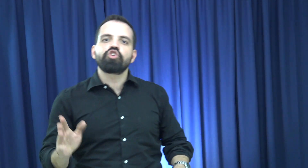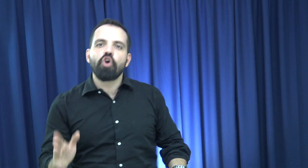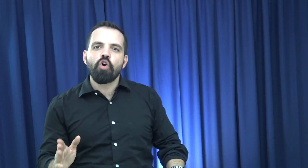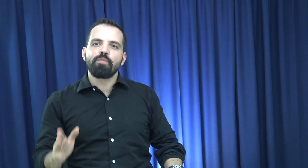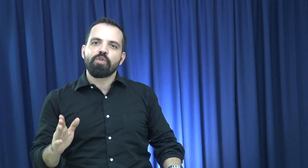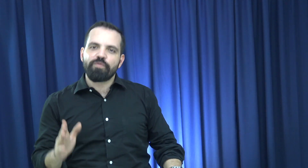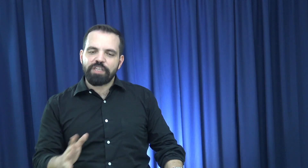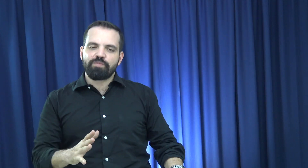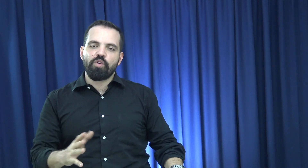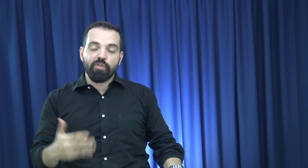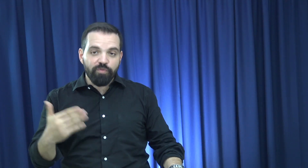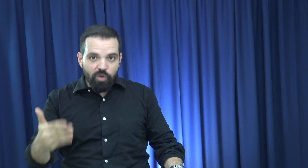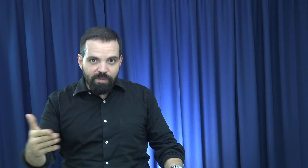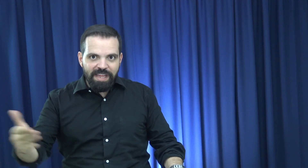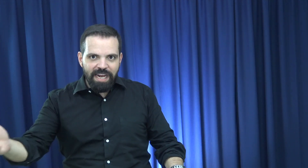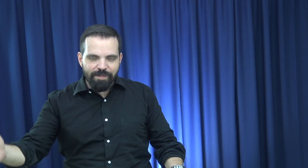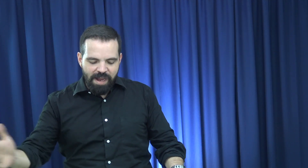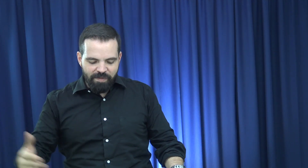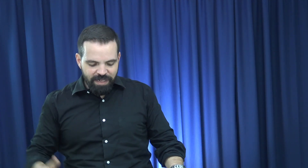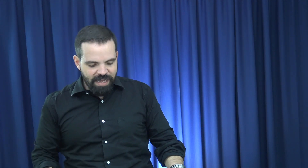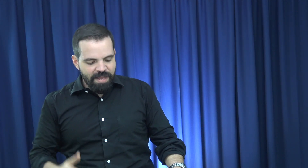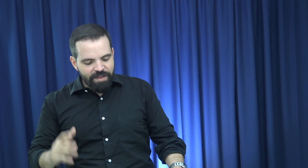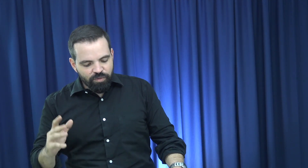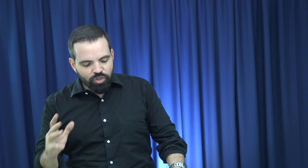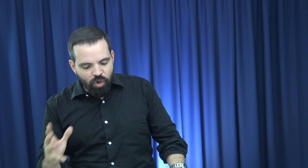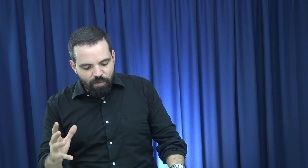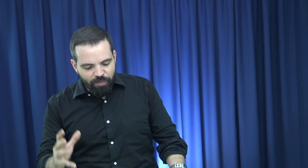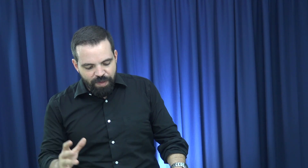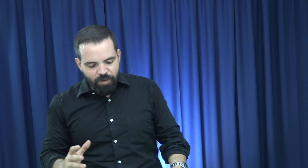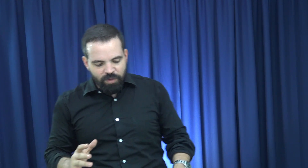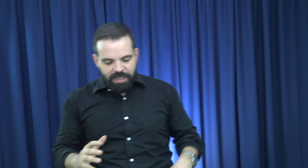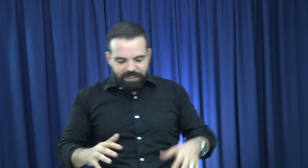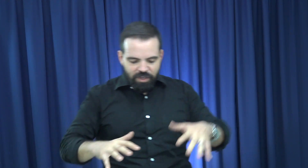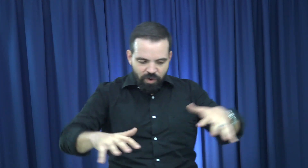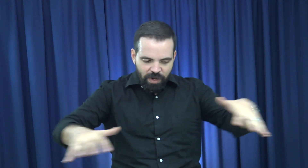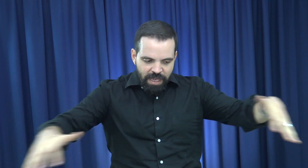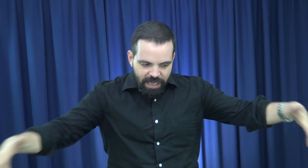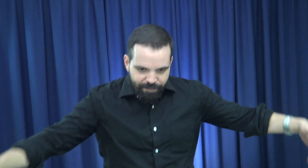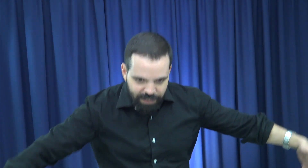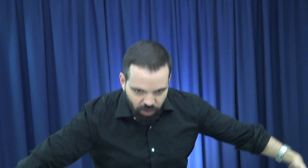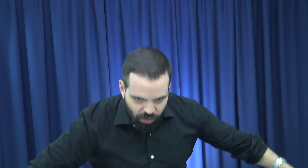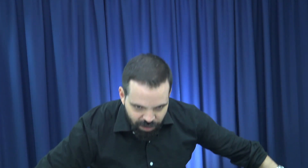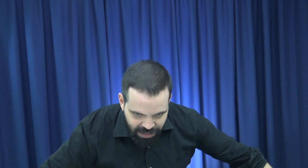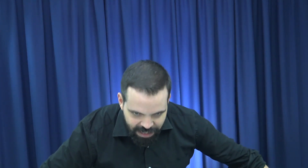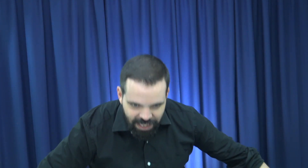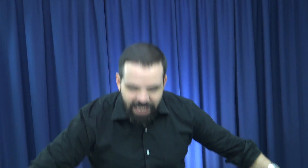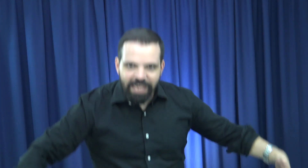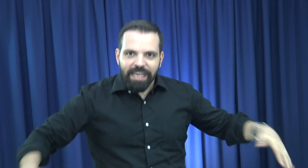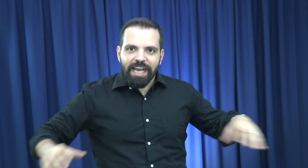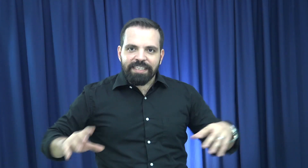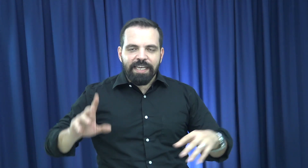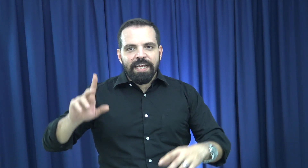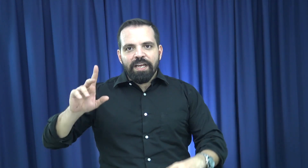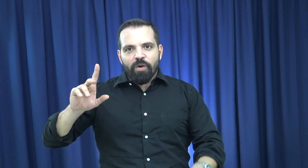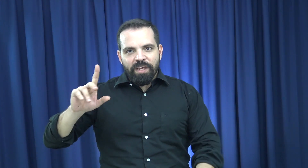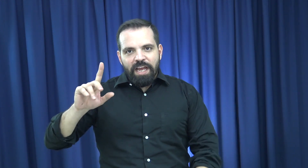zoomorfismo o forma de animal, ¿verdad? Es un zoomorfismo donde el Señor es visto como esa gallina que hace, oiga,